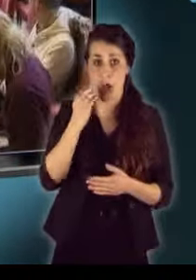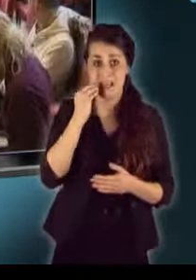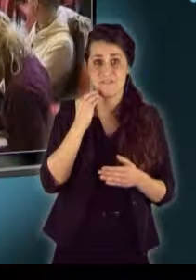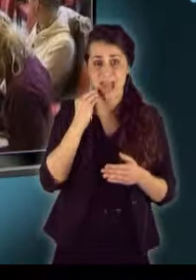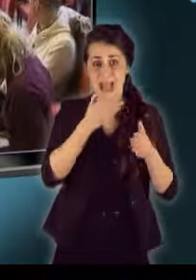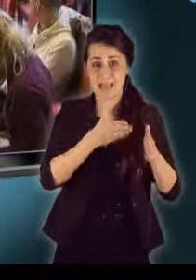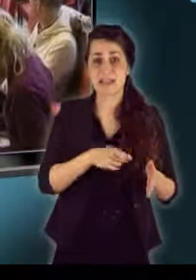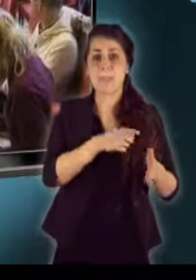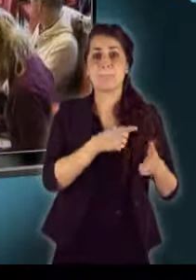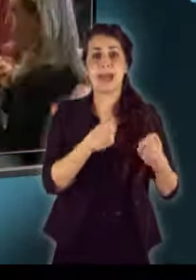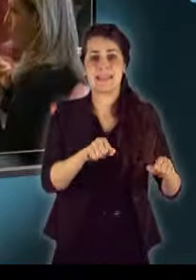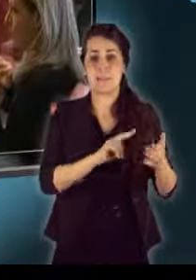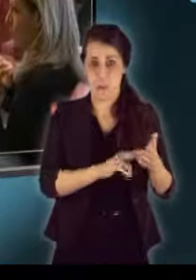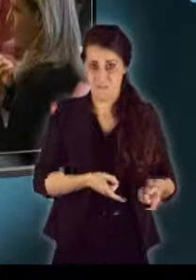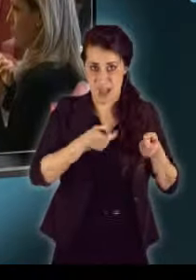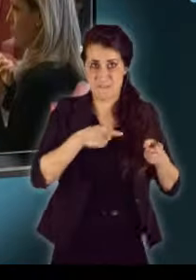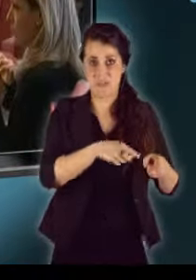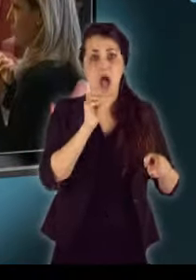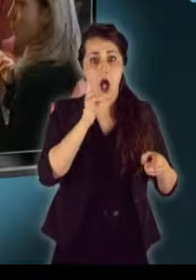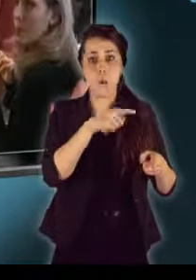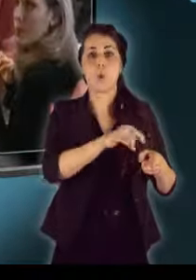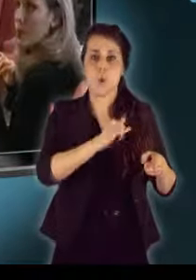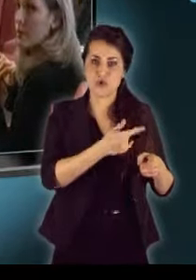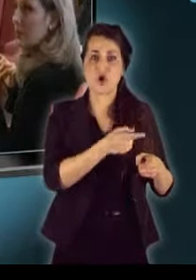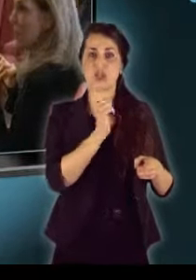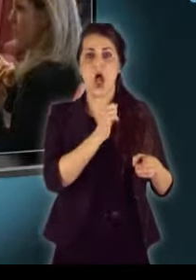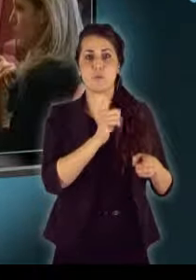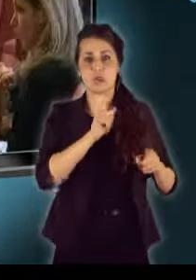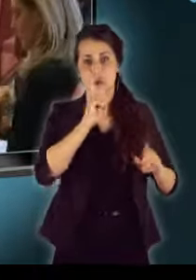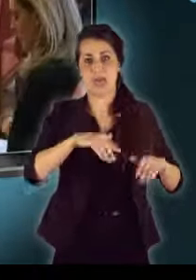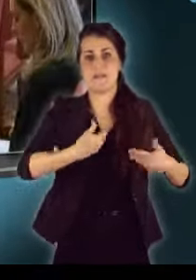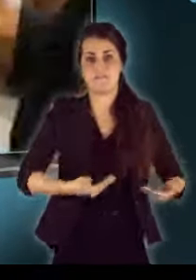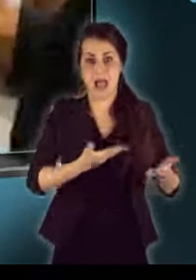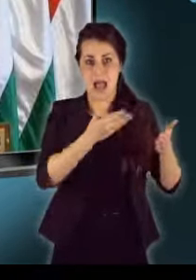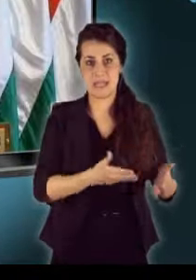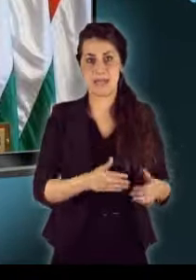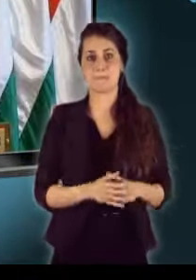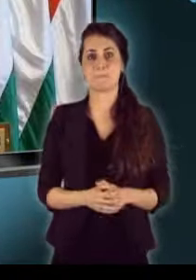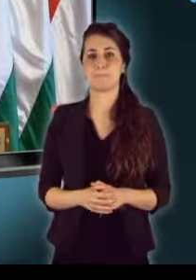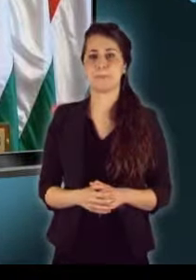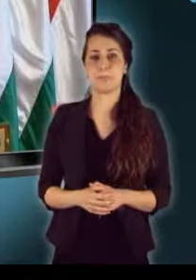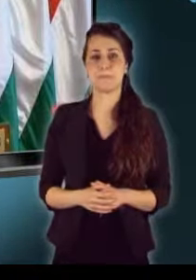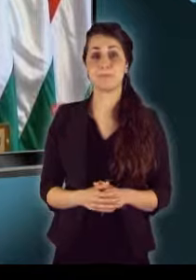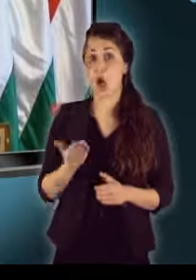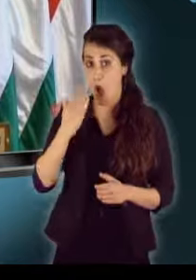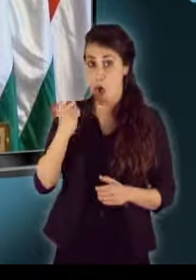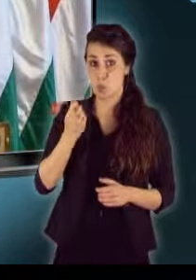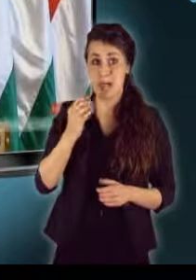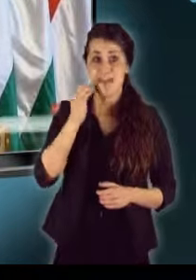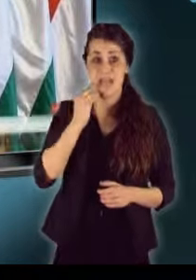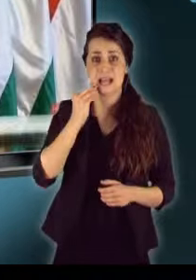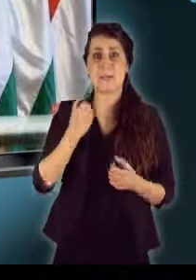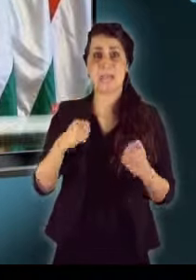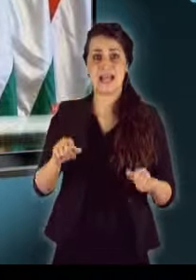jogát felfüggeszti az országgyűlés, akkor ő is az eljárás gyanúsítottjává válik. Ha Juhász Ferenc